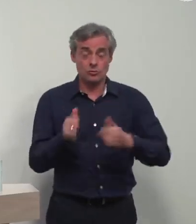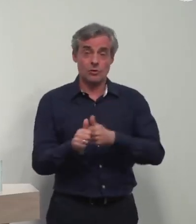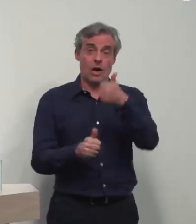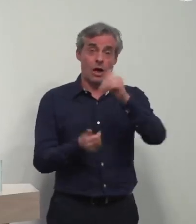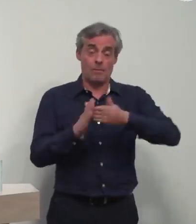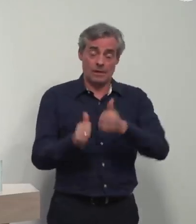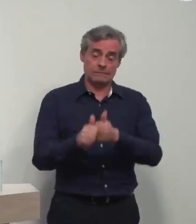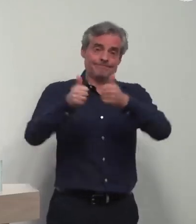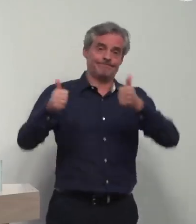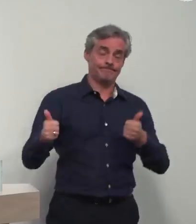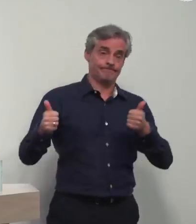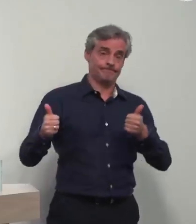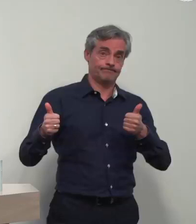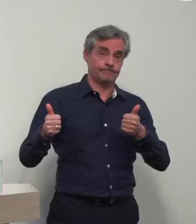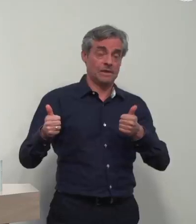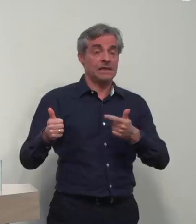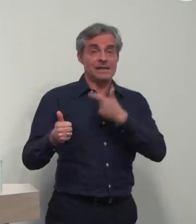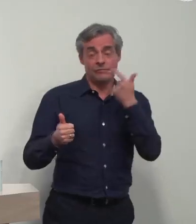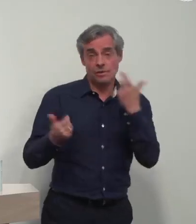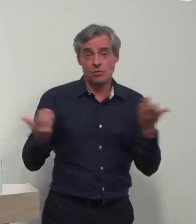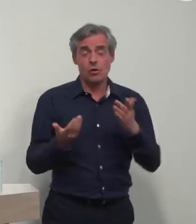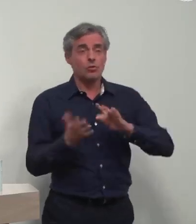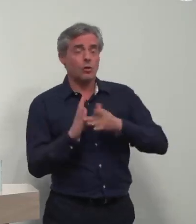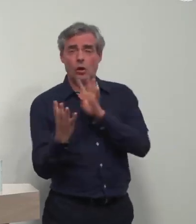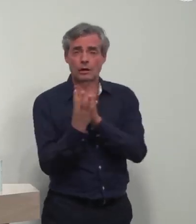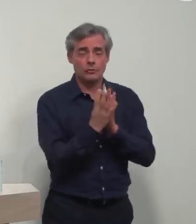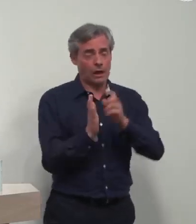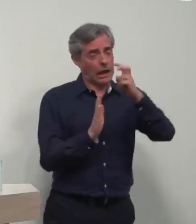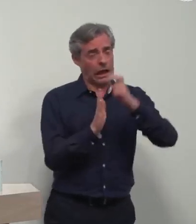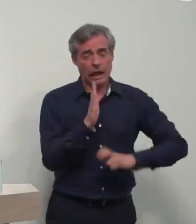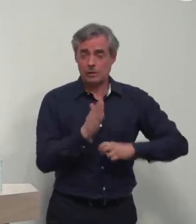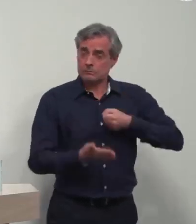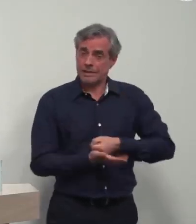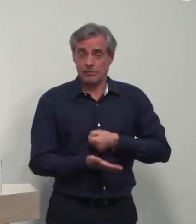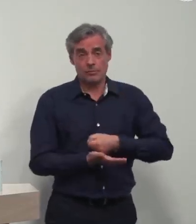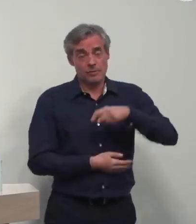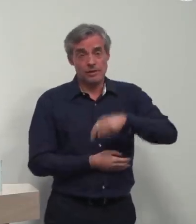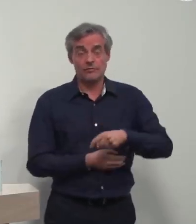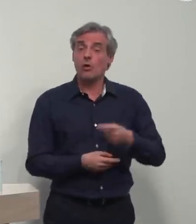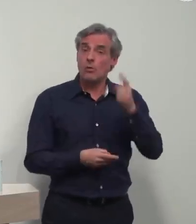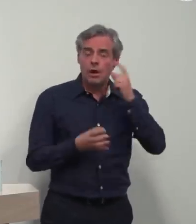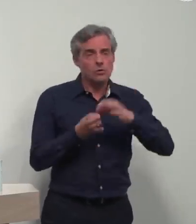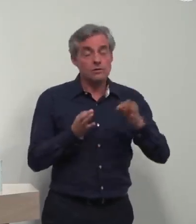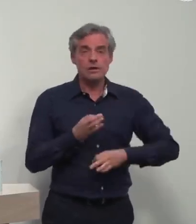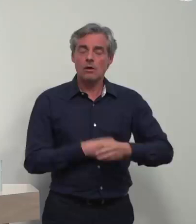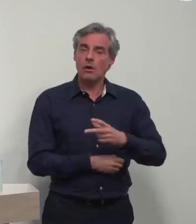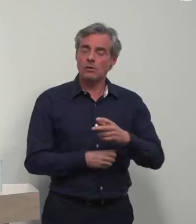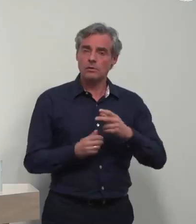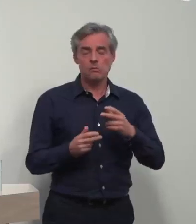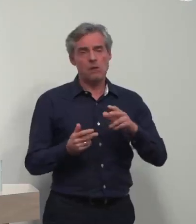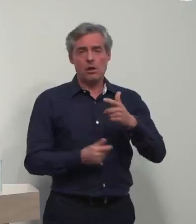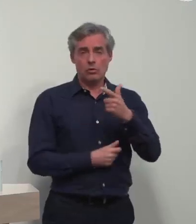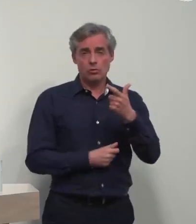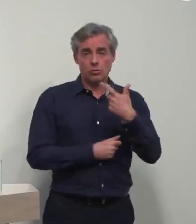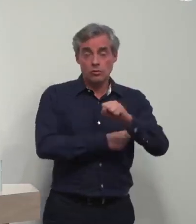de distance entre chaque personne, la réduction massive de tous vos contacts qui a un impact considérable à